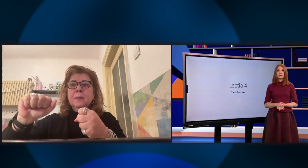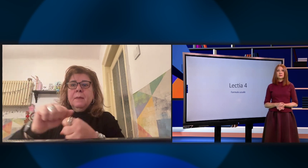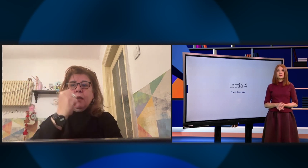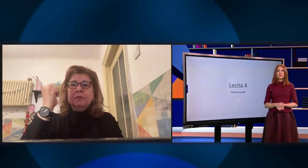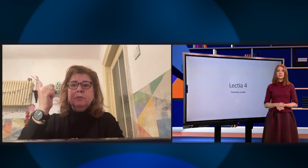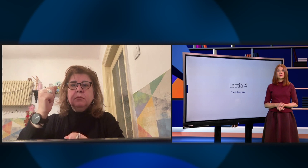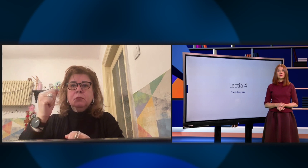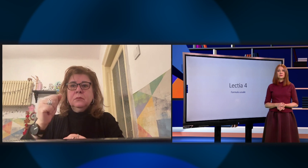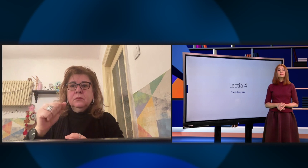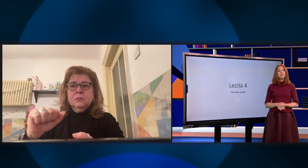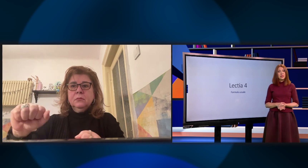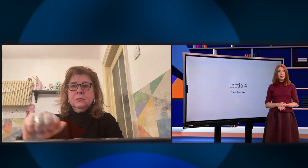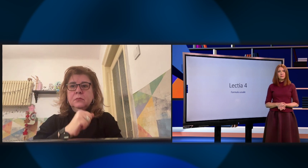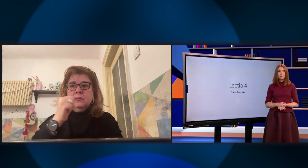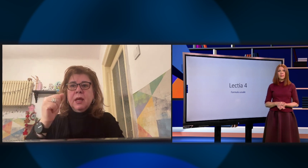Mai.